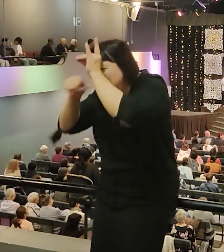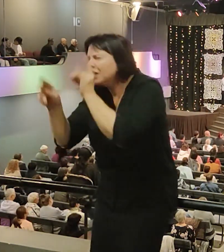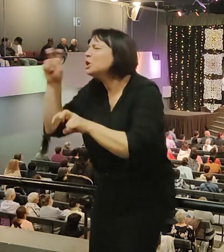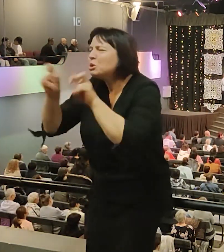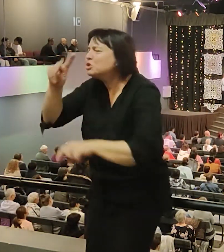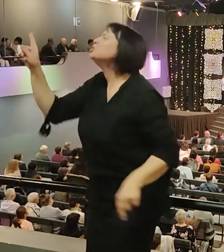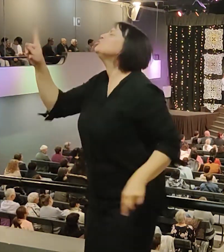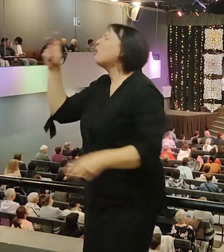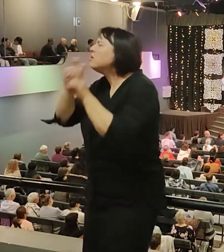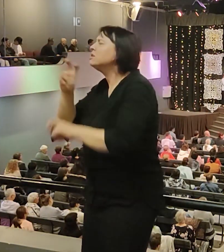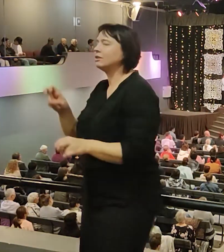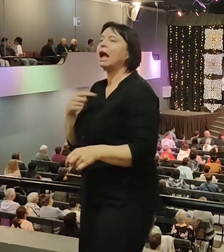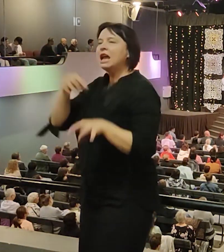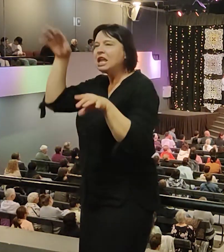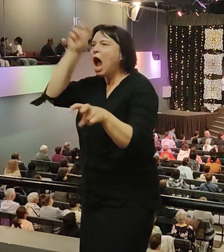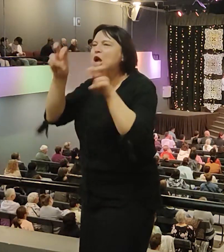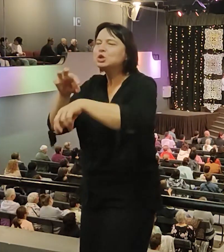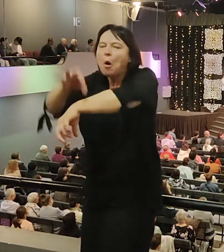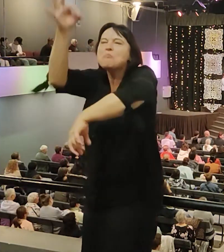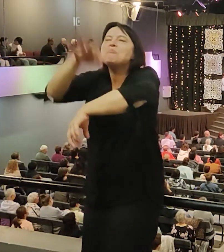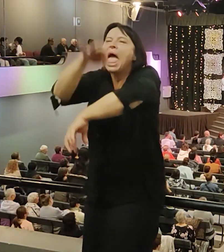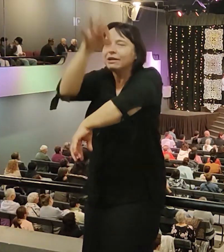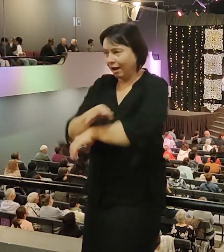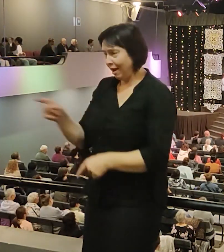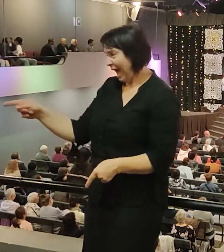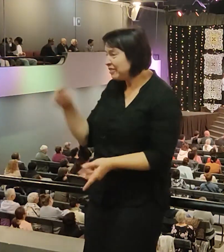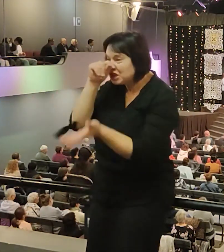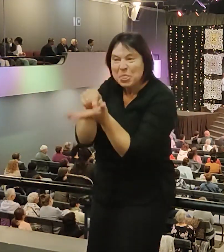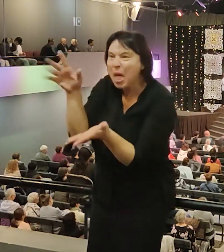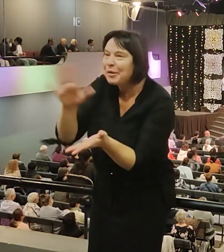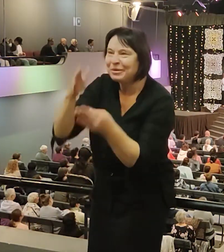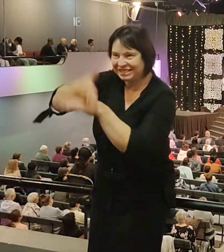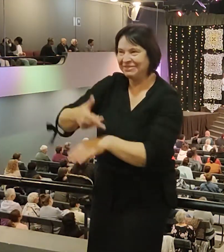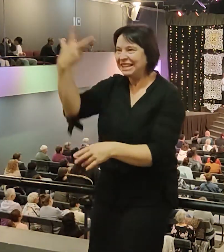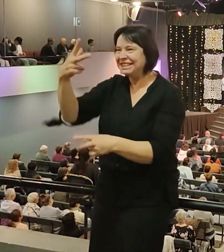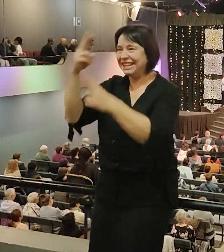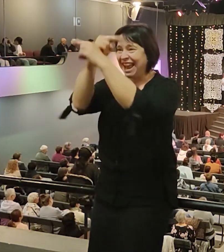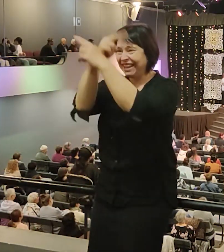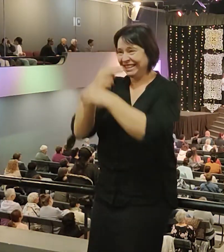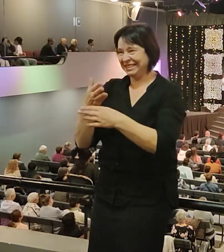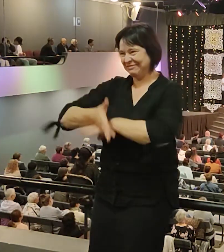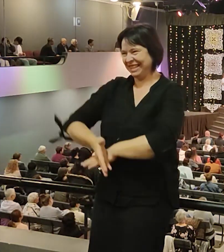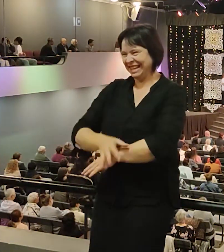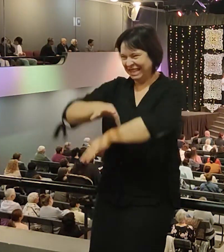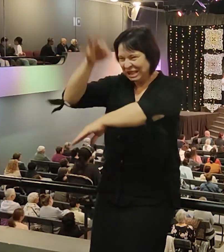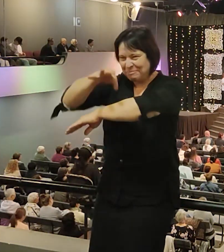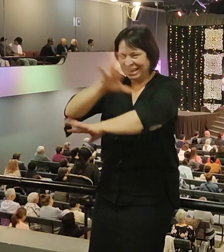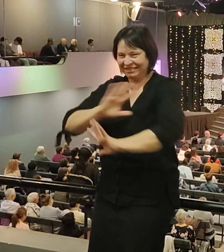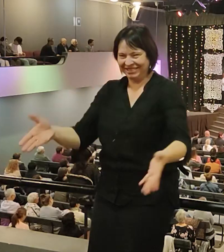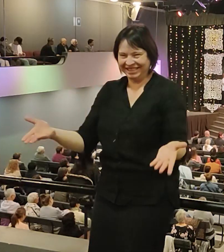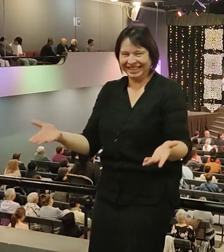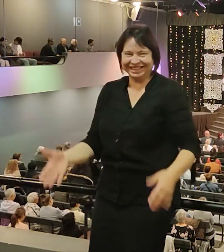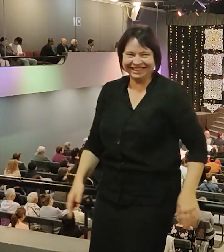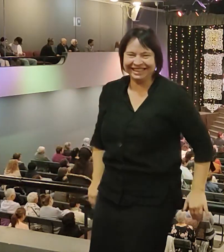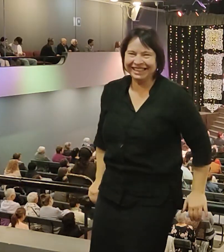Другие спрашивают меня, а какой был ангел, что, как он выглядел? Друзья, мы не служим ангелам, мы служим Иисусу Христу.